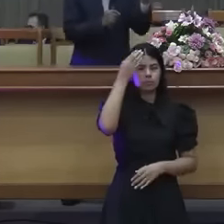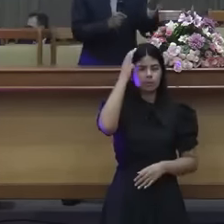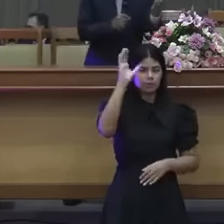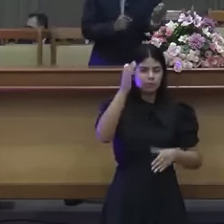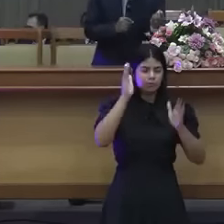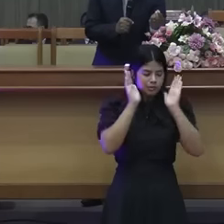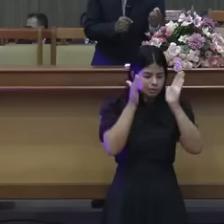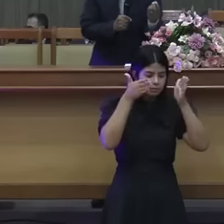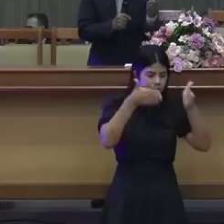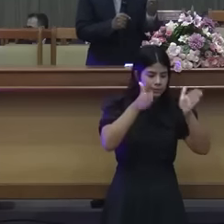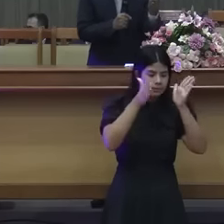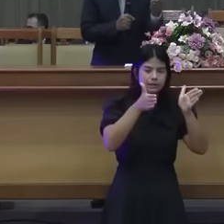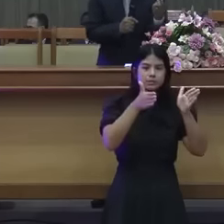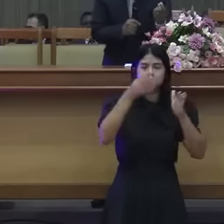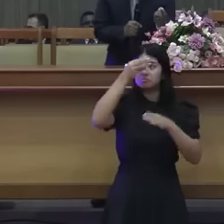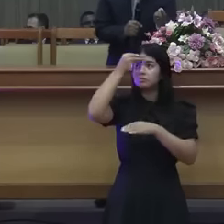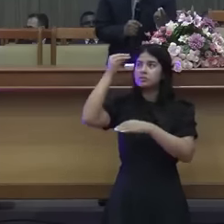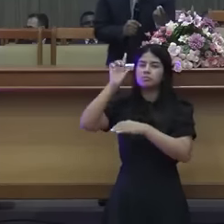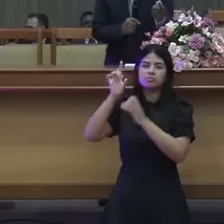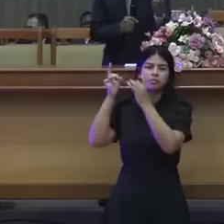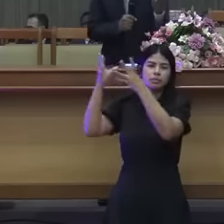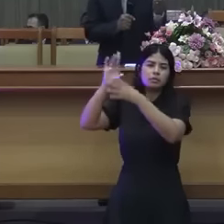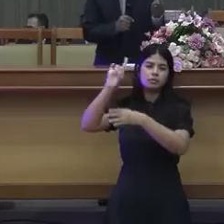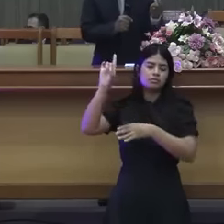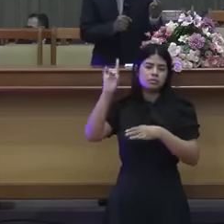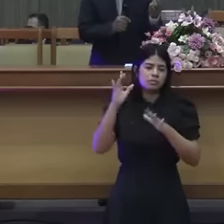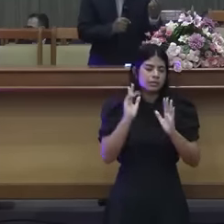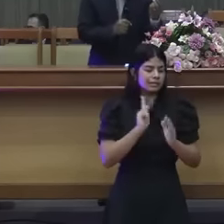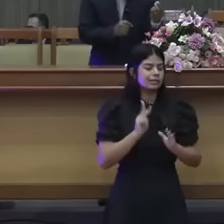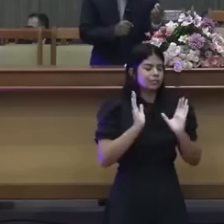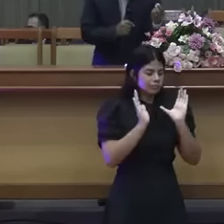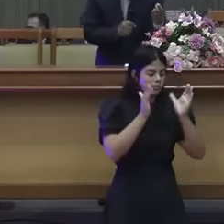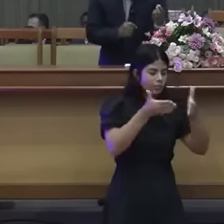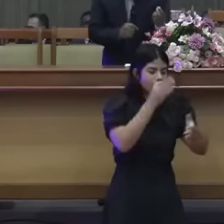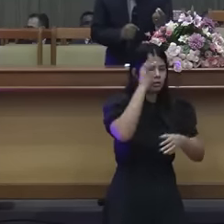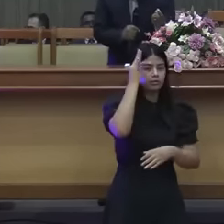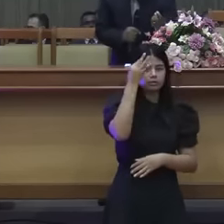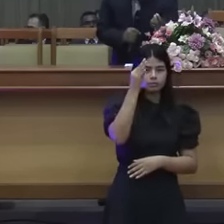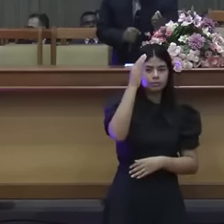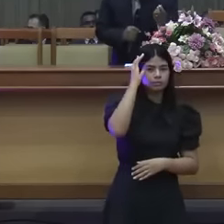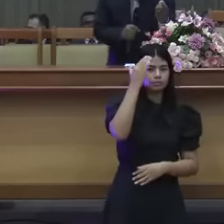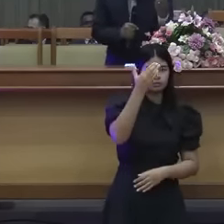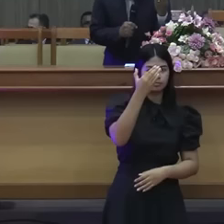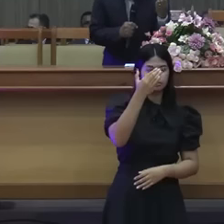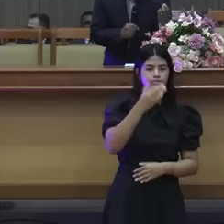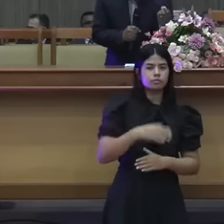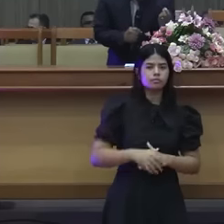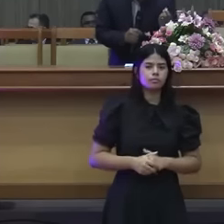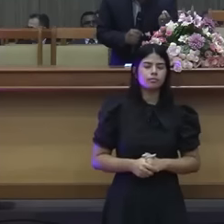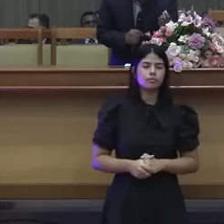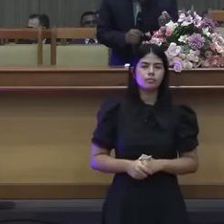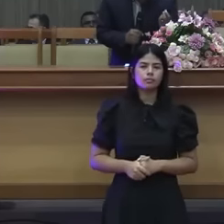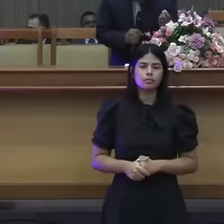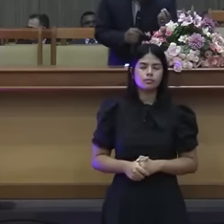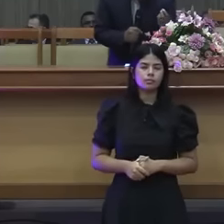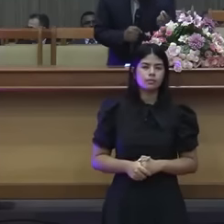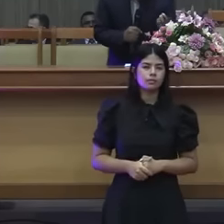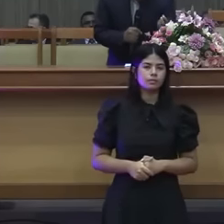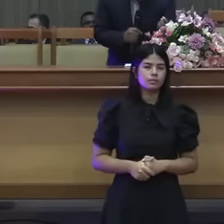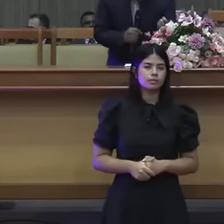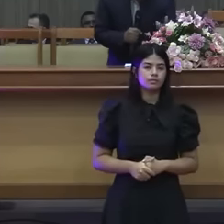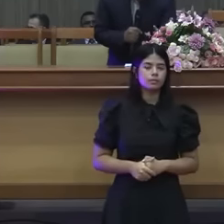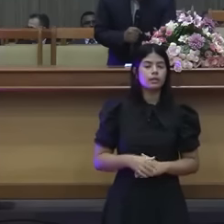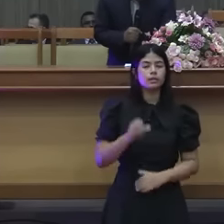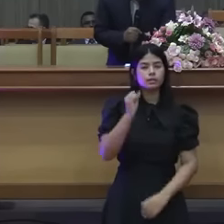E o que é tradição? Eu coloquei isso aqui só para você ter uma ideia. Tradição, paradoxes. Se